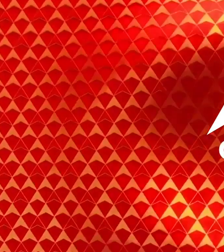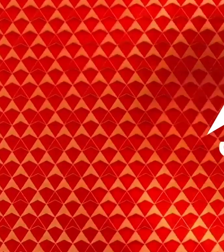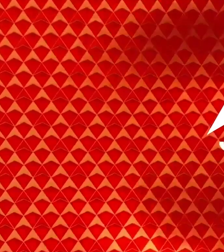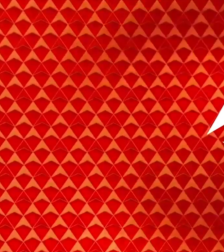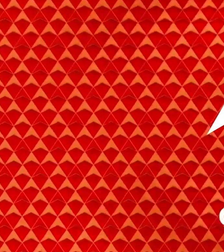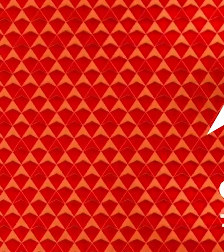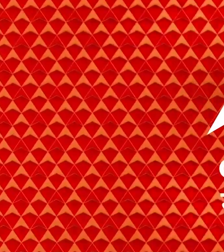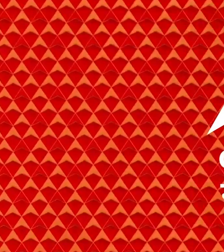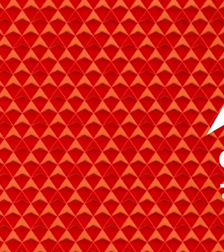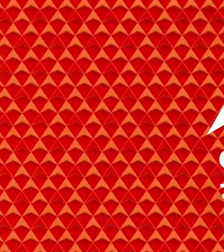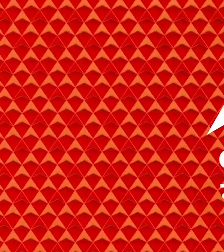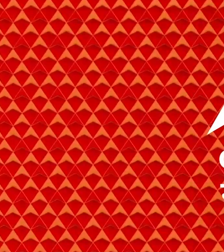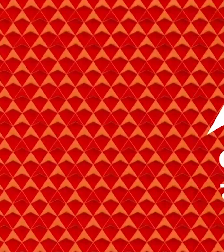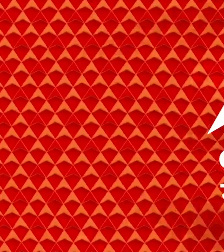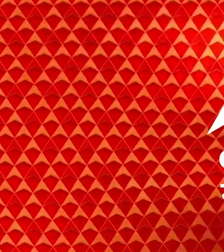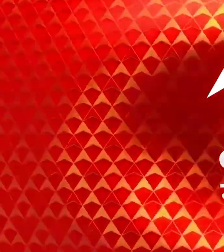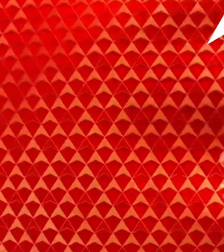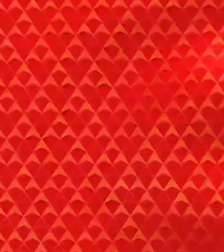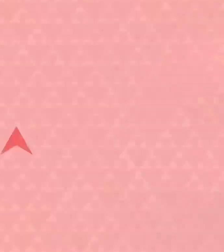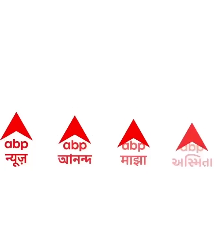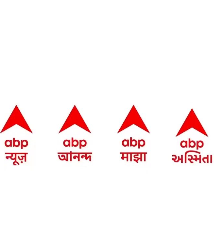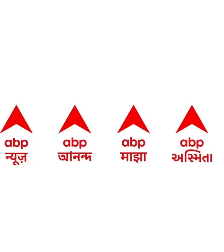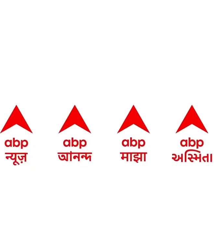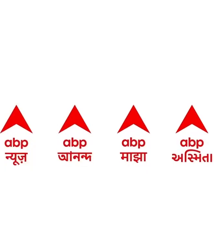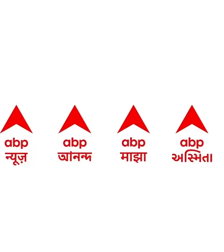एबीपी नियूज आपको रखे आगे